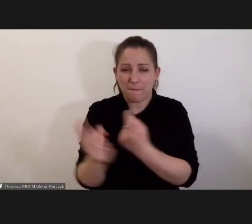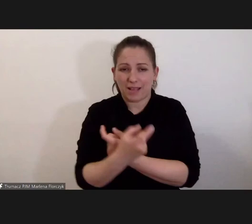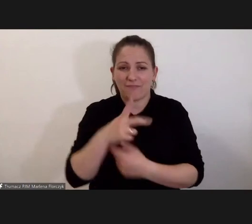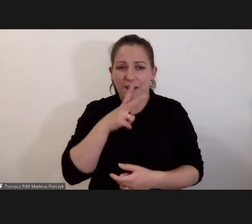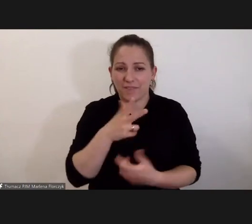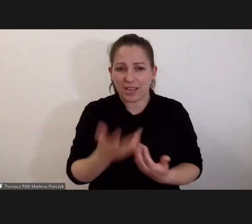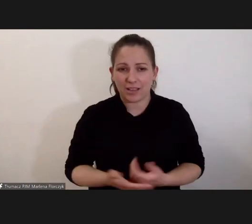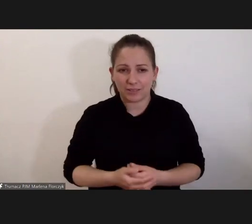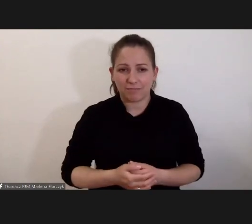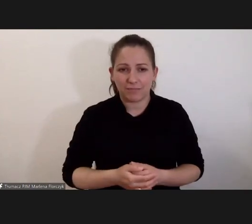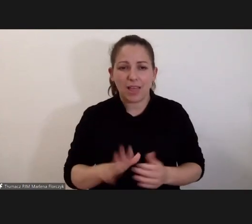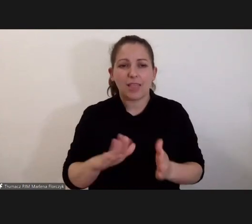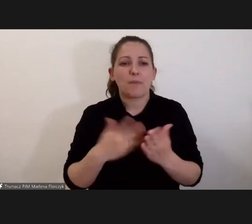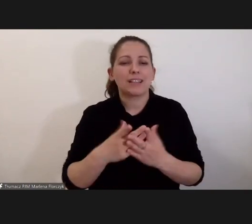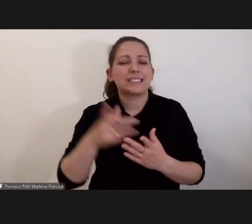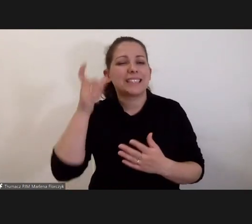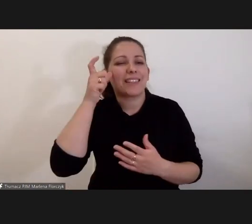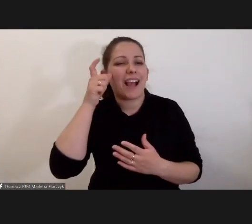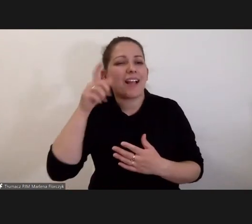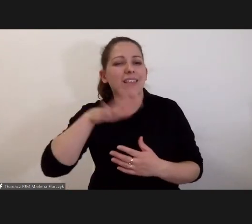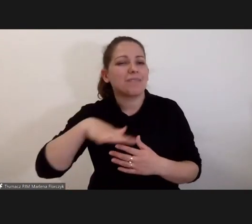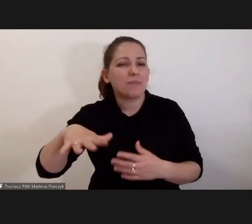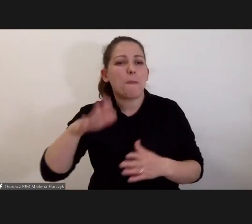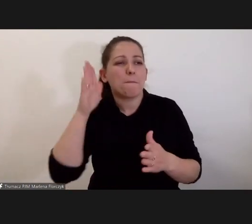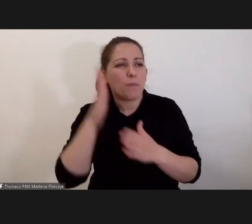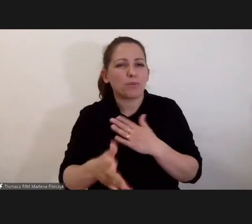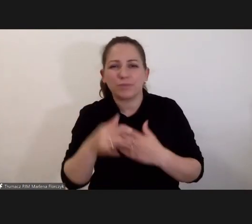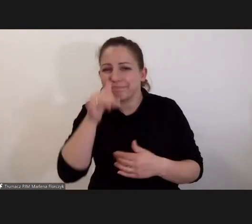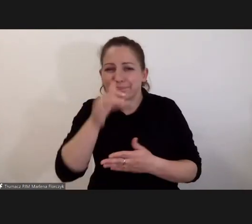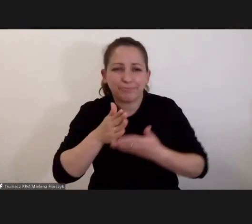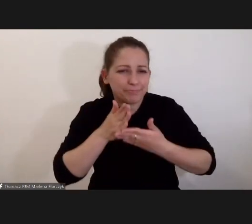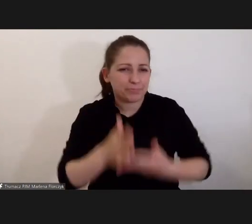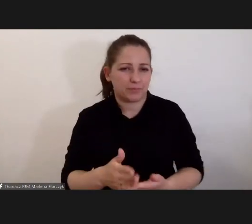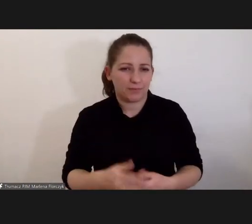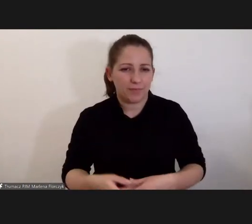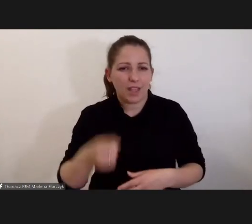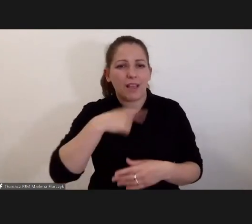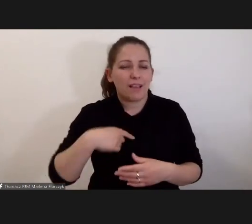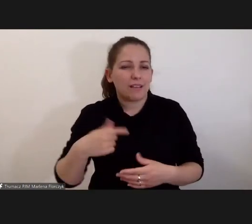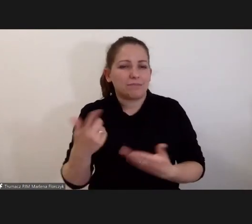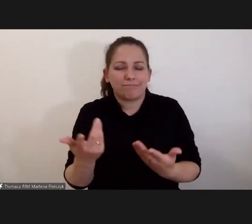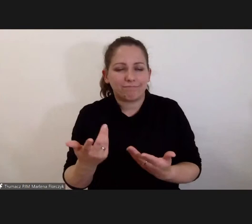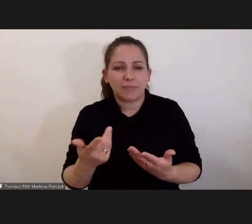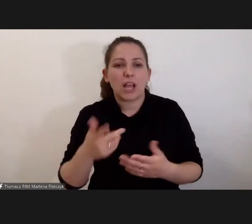Na przykład władze centralnej Afryki powiedzą, że sobie z tym po prostu nie poradzimy, z tym, co się u nas wybrawia.